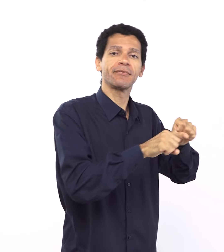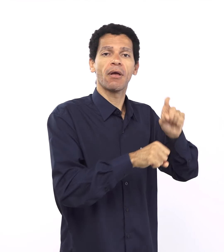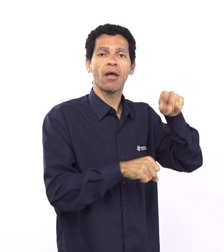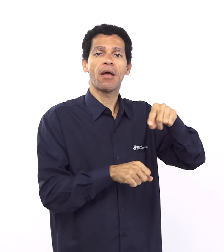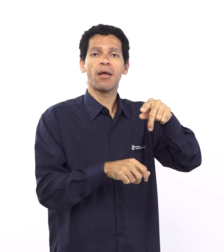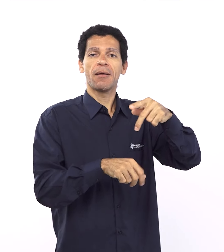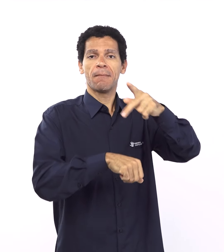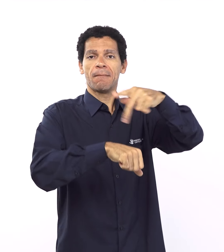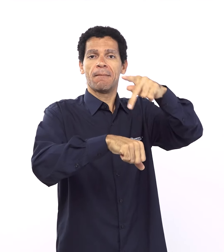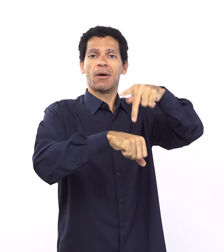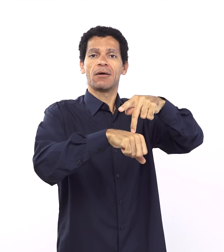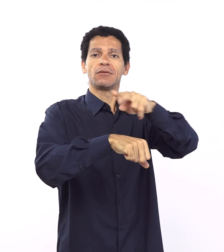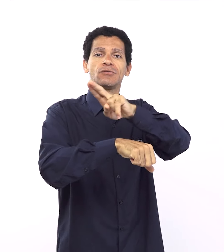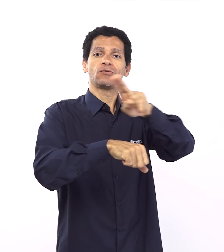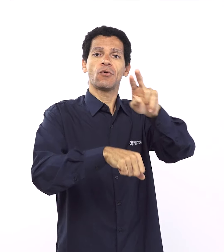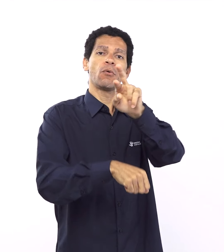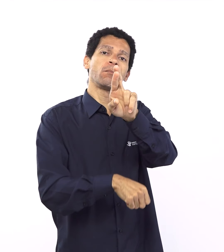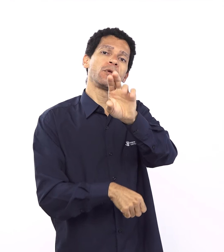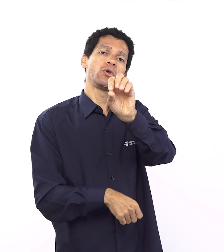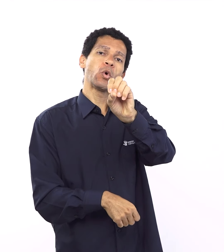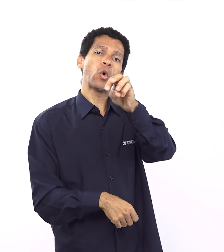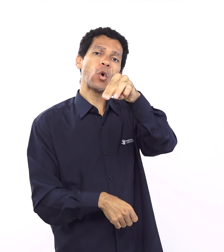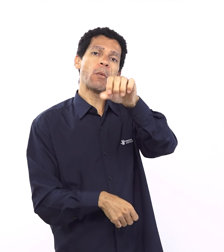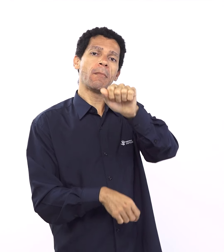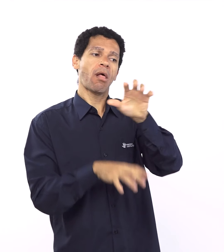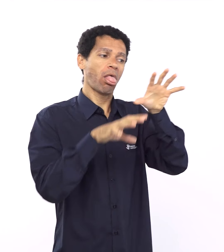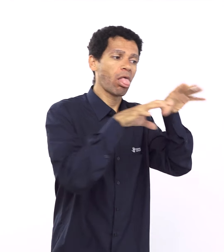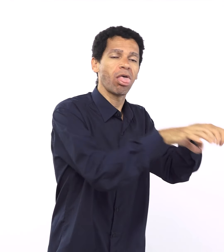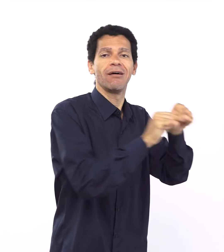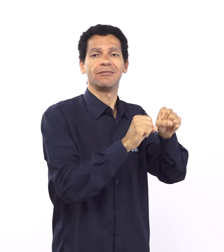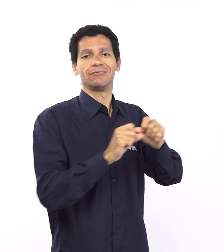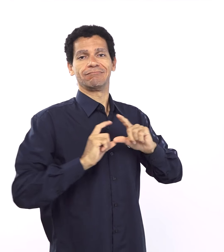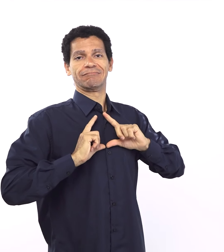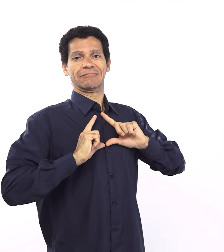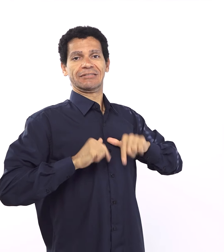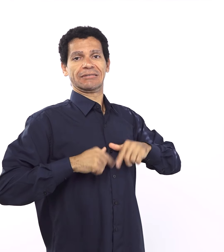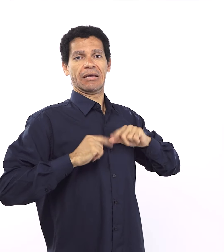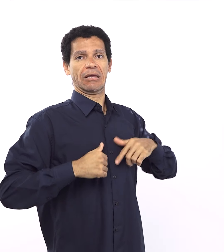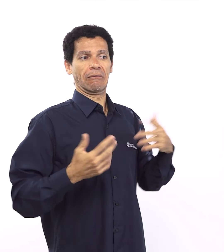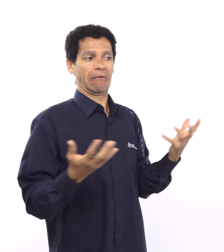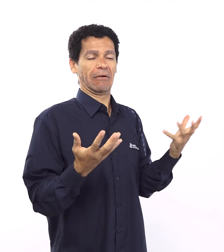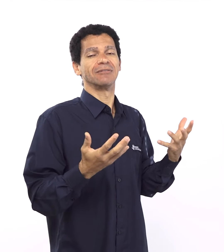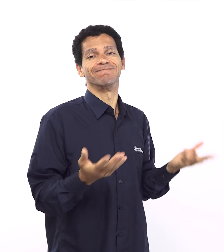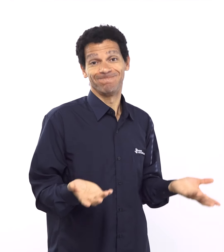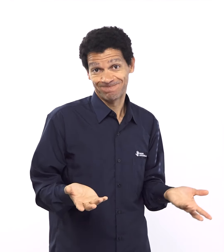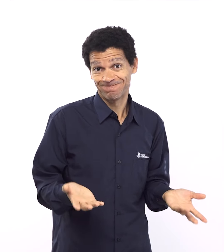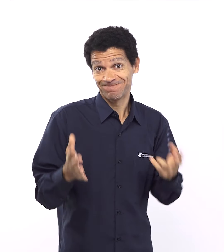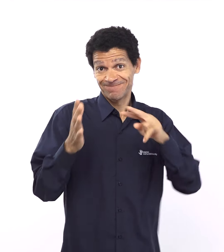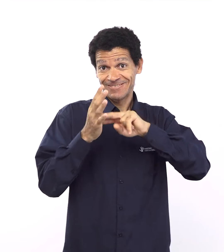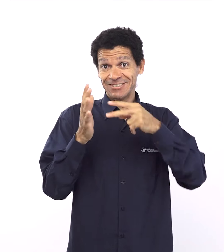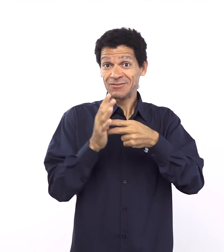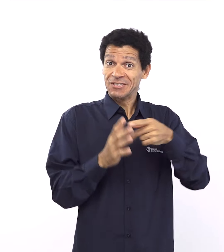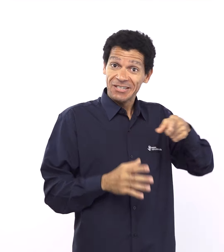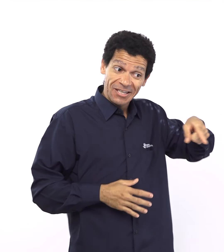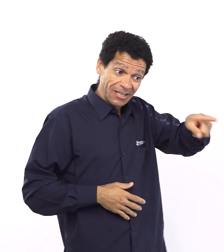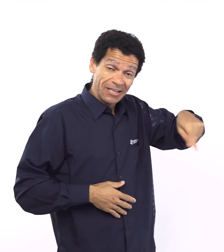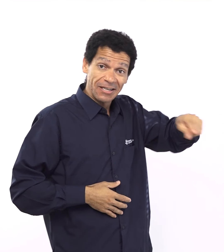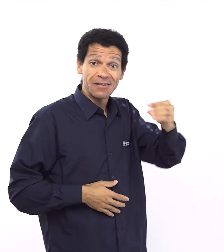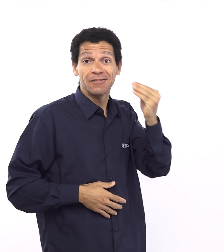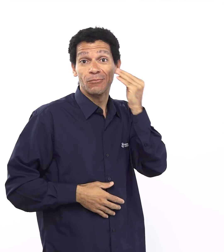desse remanescente agora todos são planos e promessas de Deus para um povo